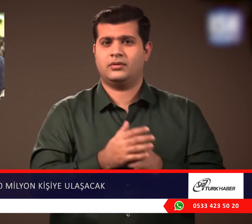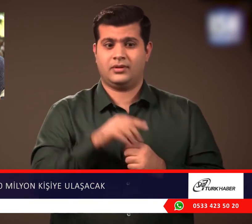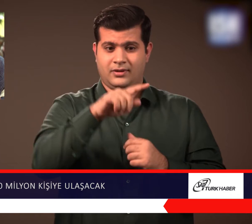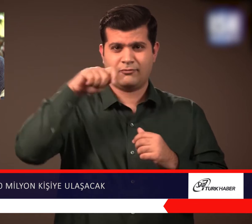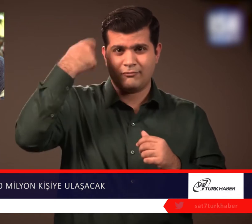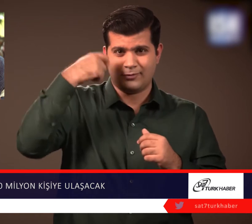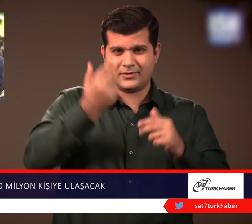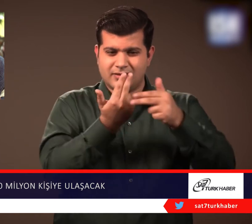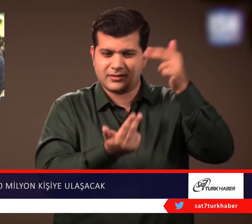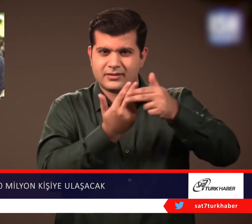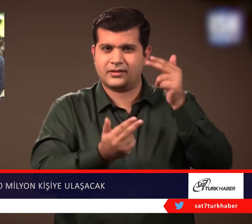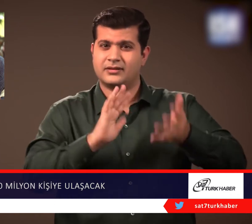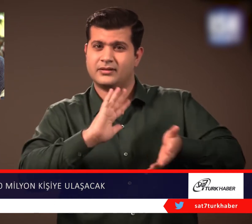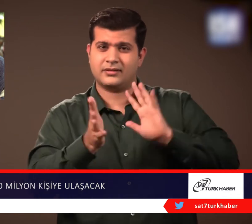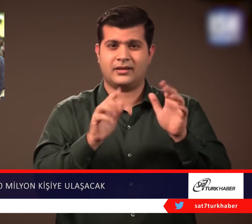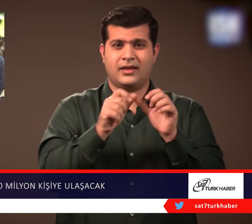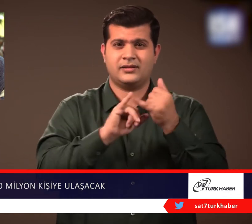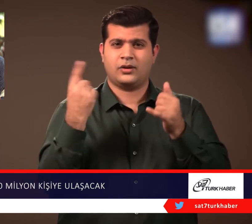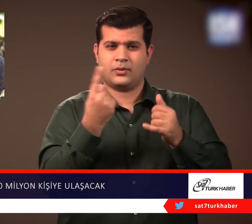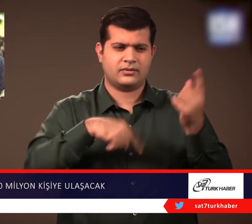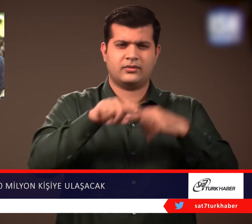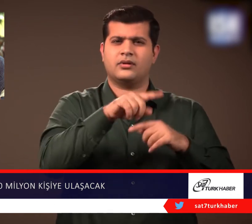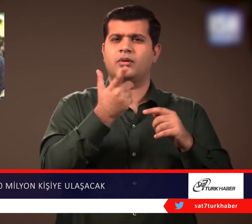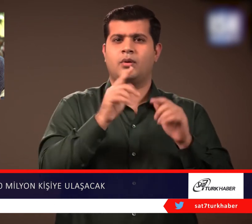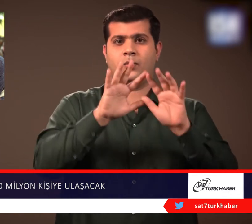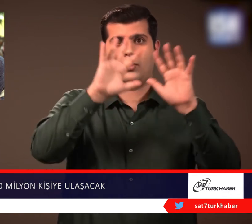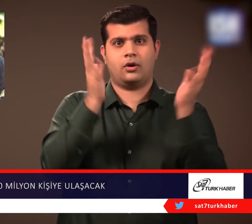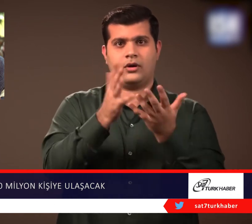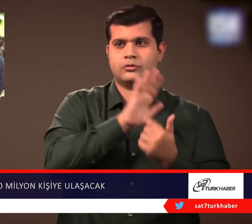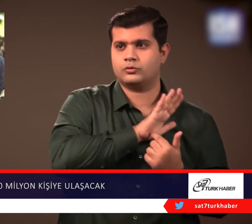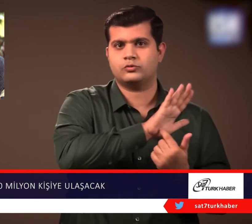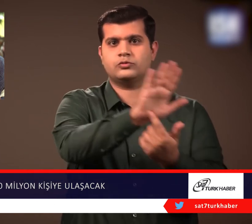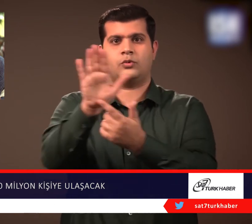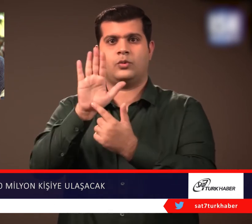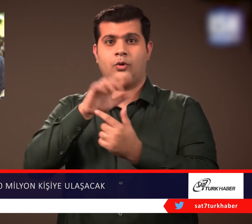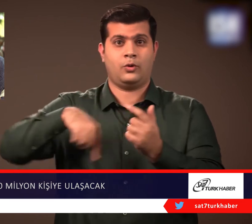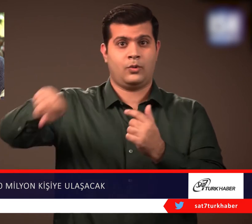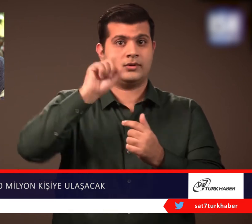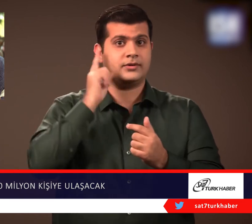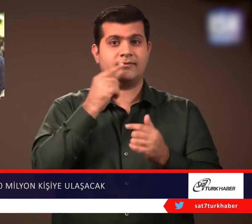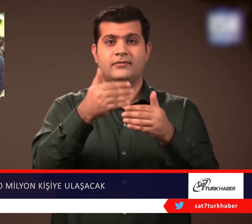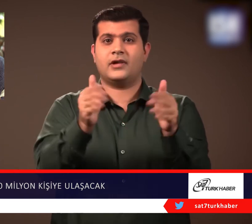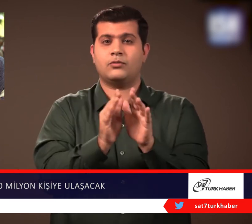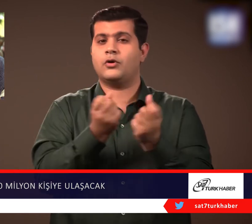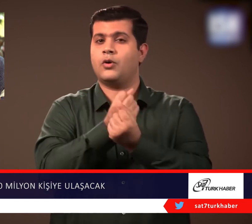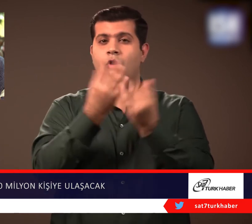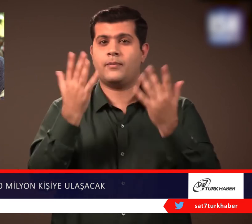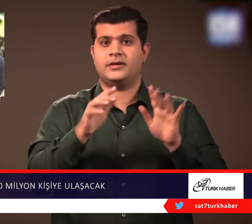düşünülüyor. İttinger, Tanrı'nın işaret dilini kullanarak işitme engelli insanlara ulaşacağına inanıyoruz dedi. Normal